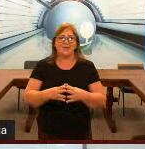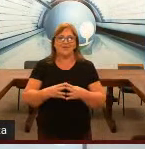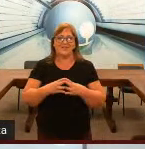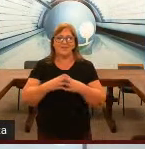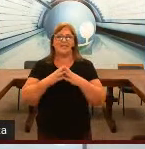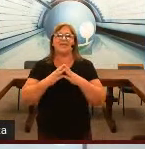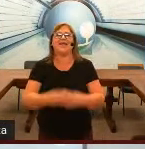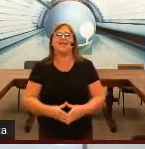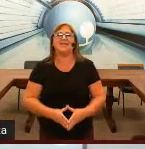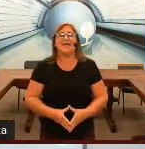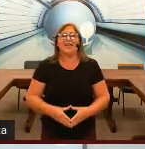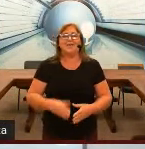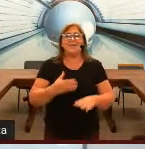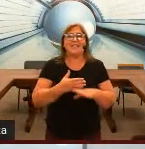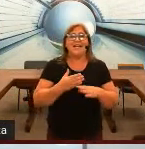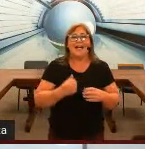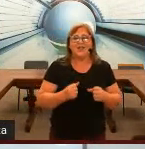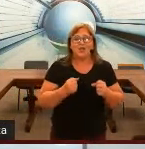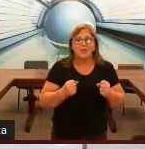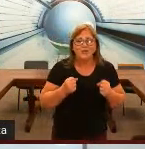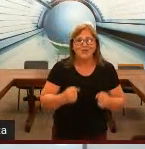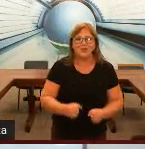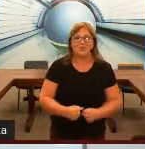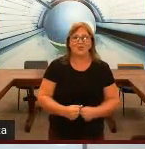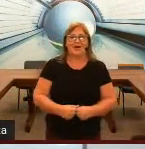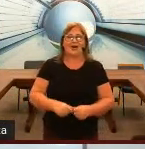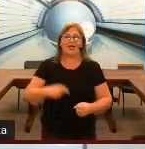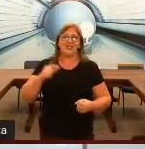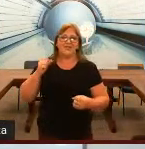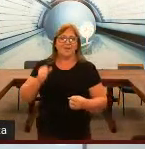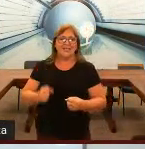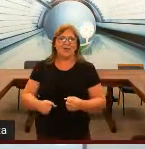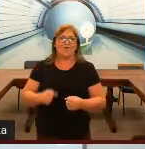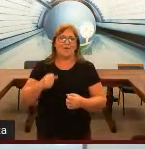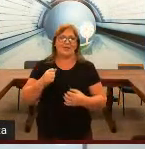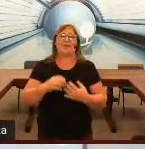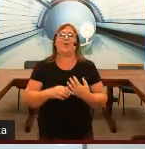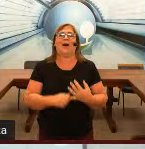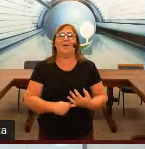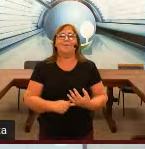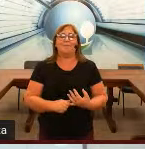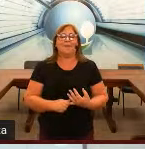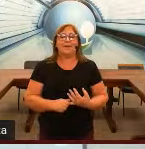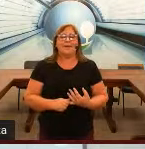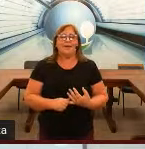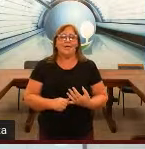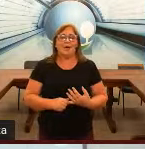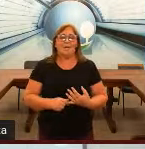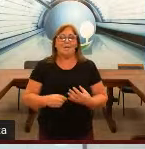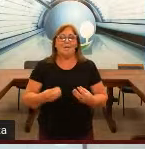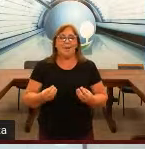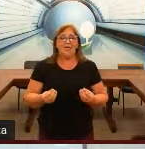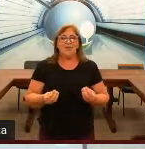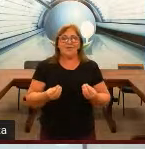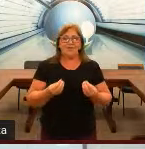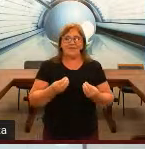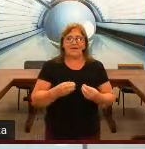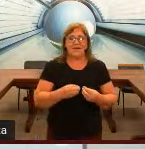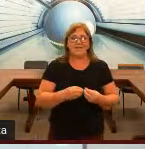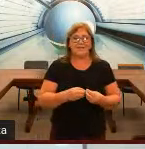pedir para vocês paciências e vamos treinar todo mundo junto agora a gente vai passar o alfabeto manual e eu peço a vocês